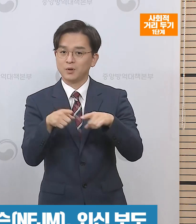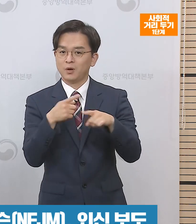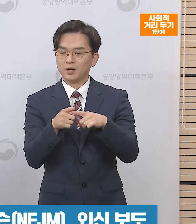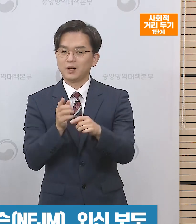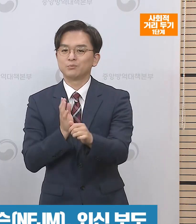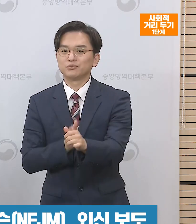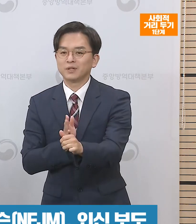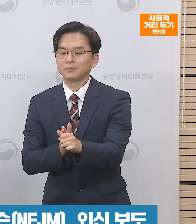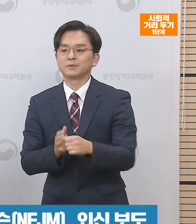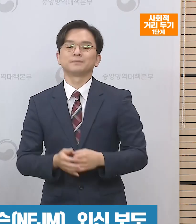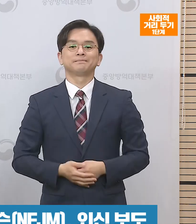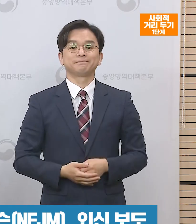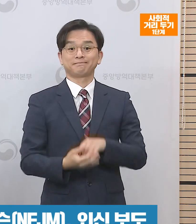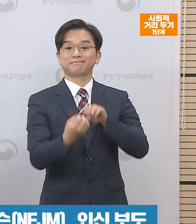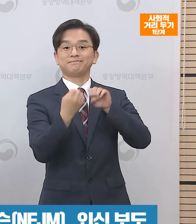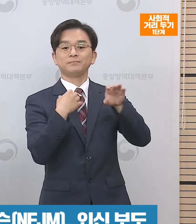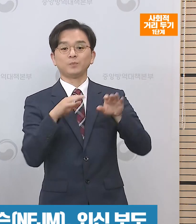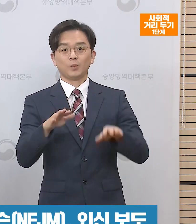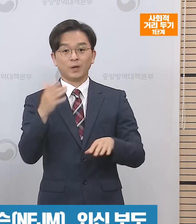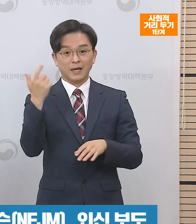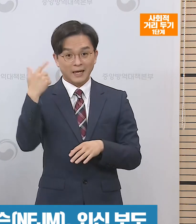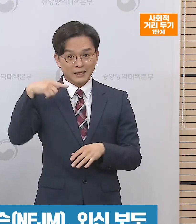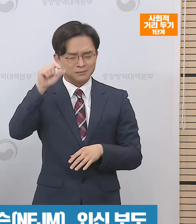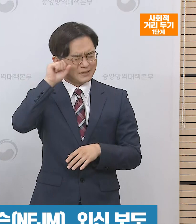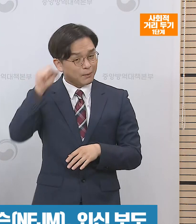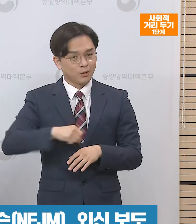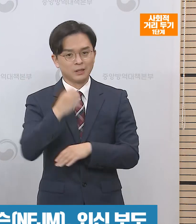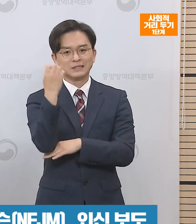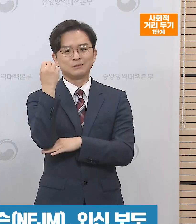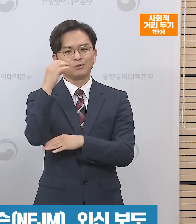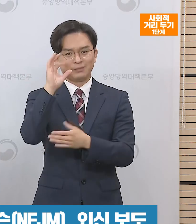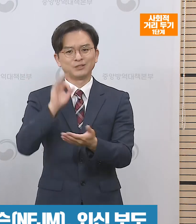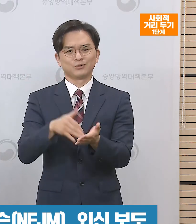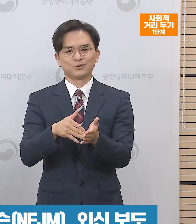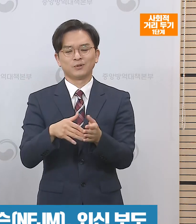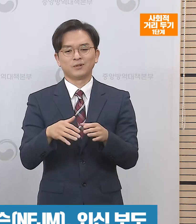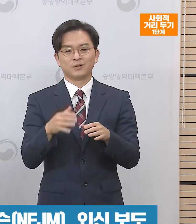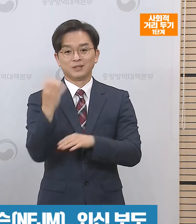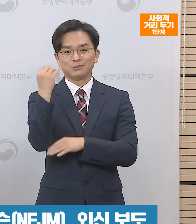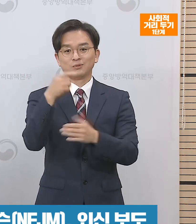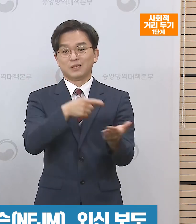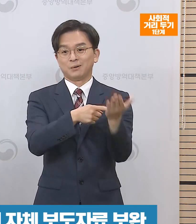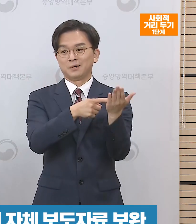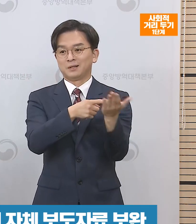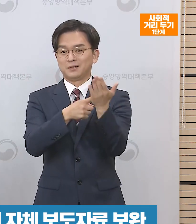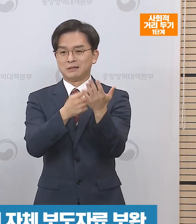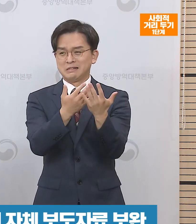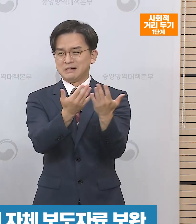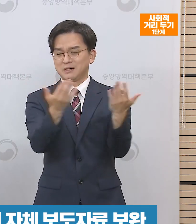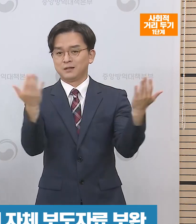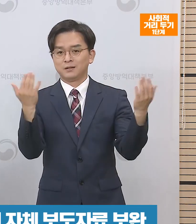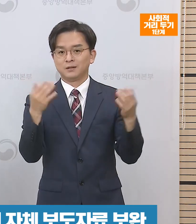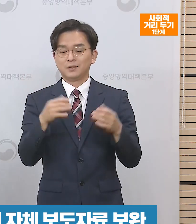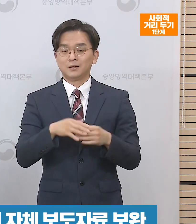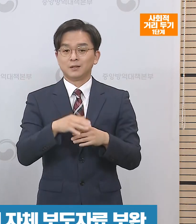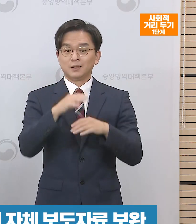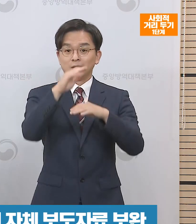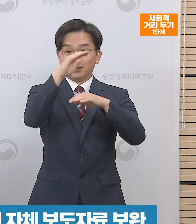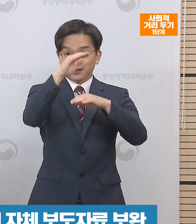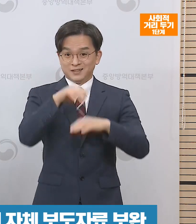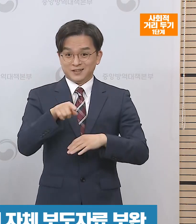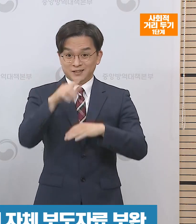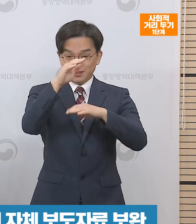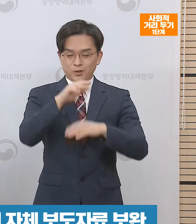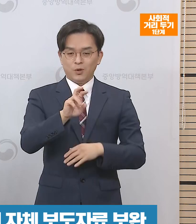NEJM의 해당 내용이 등재가 되고 또 외신을 통해서도 많은 보도가 있었습니다. 그렇지만 이 부분은 이미